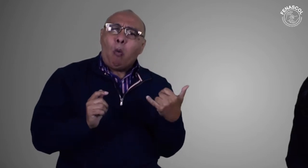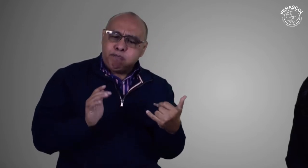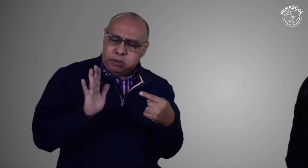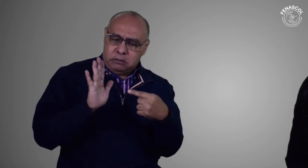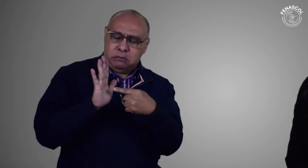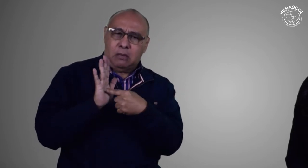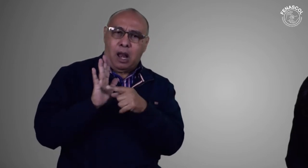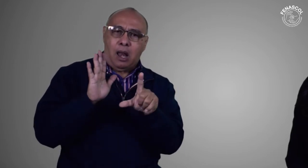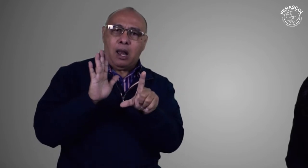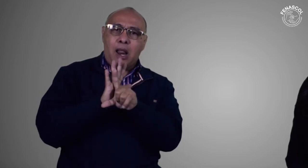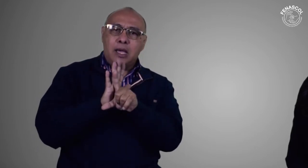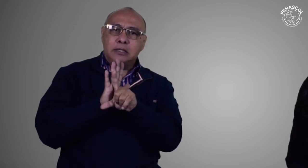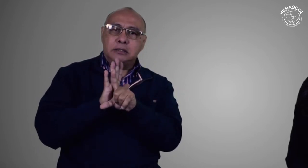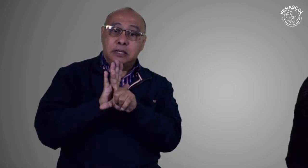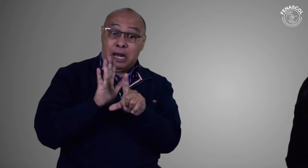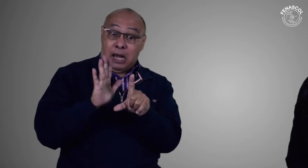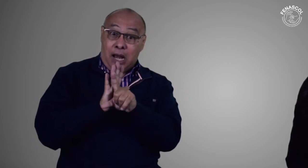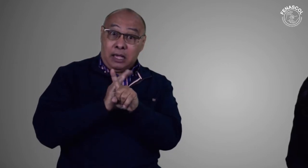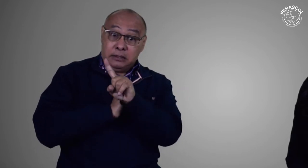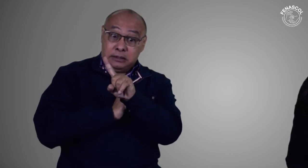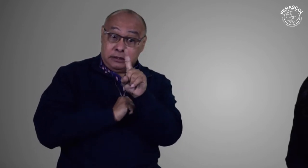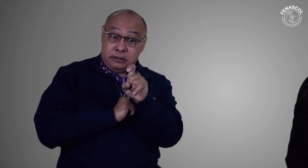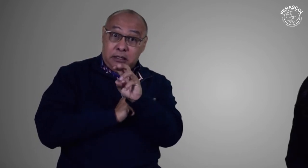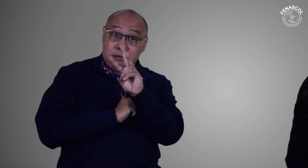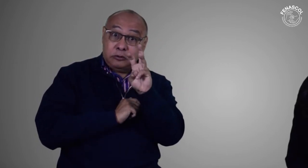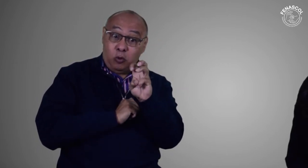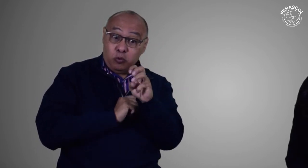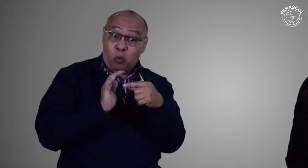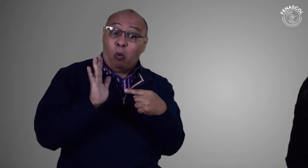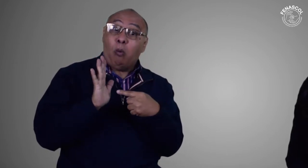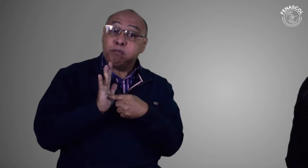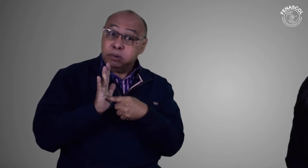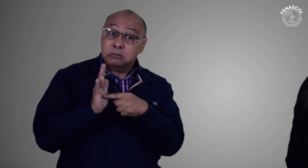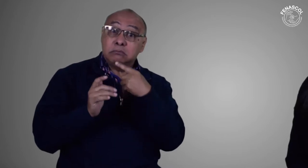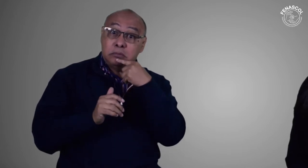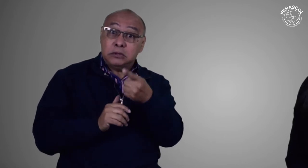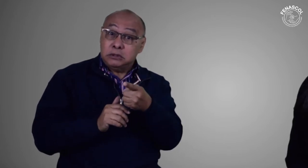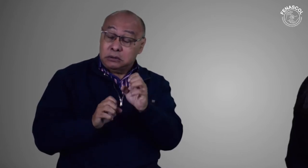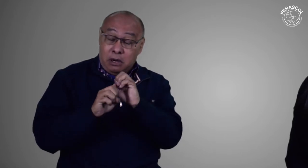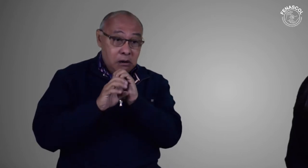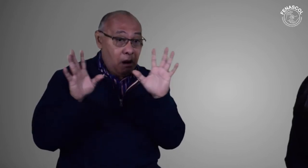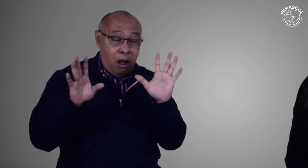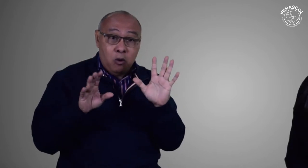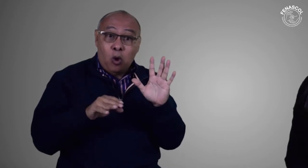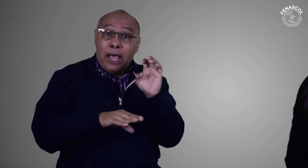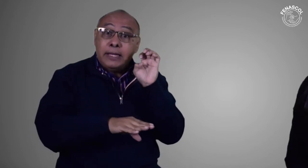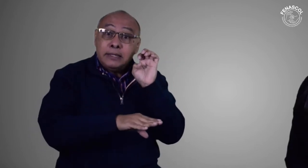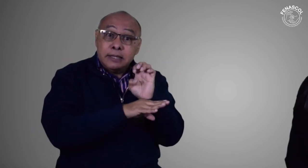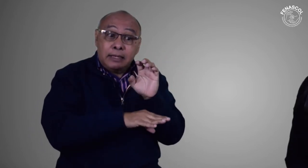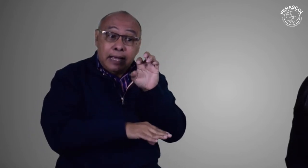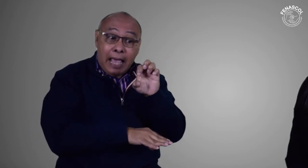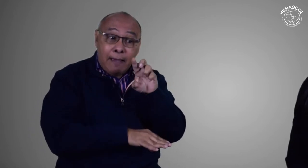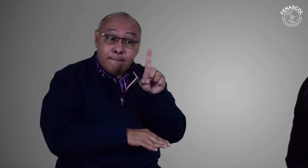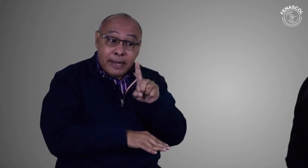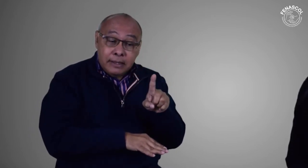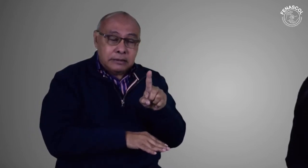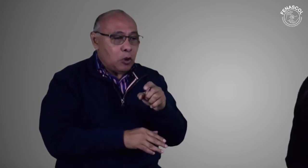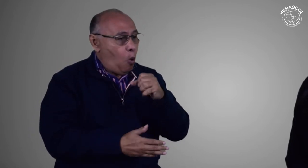existe la ley 1618, que dice claramente que las entidades como